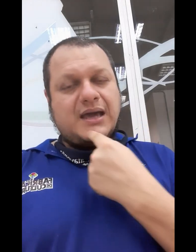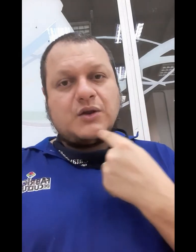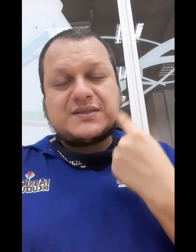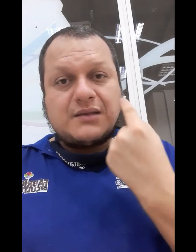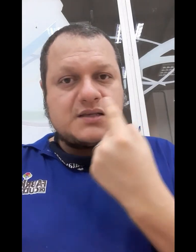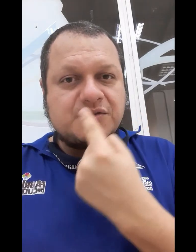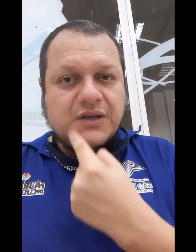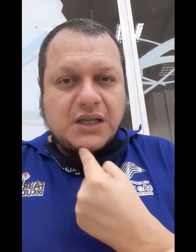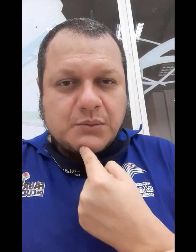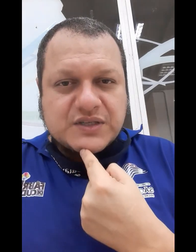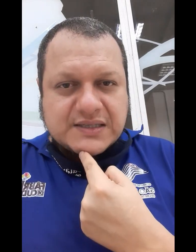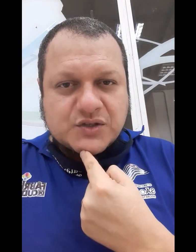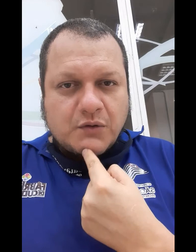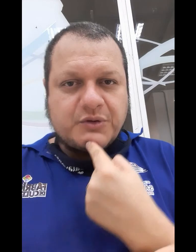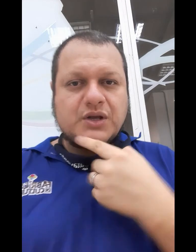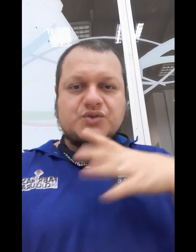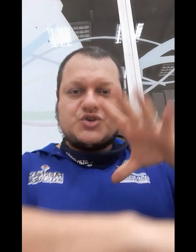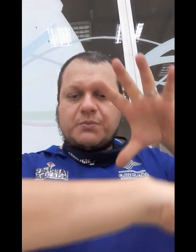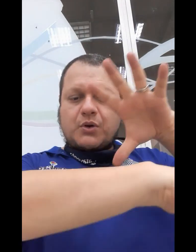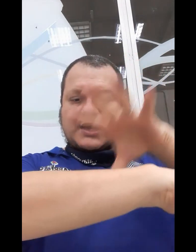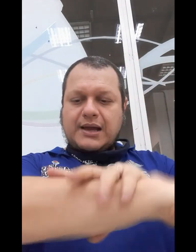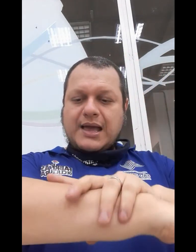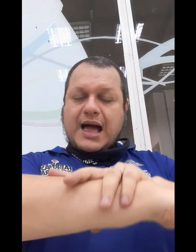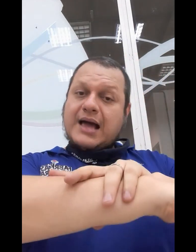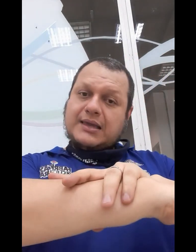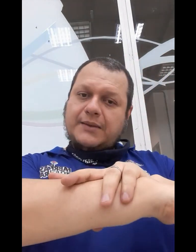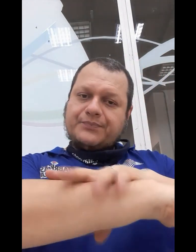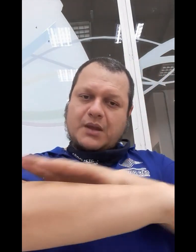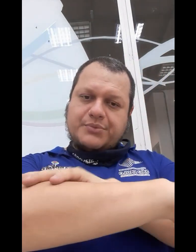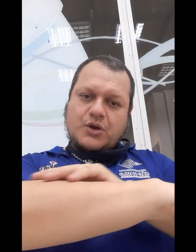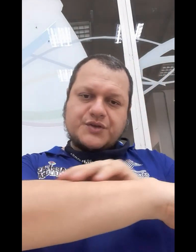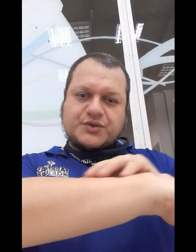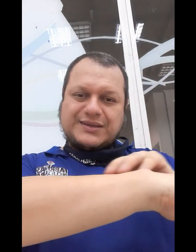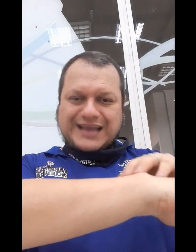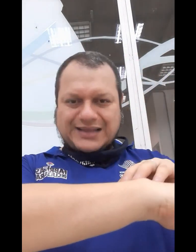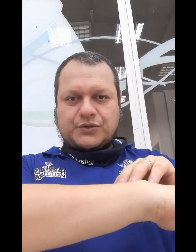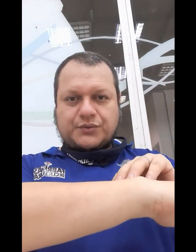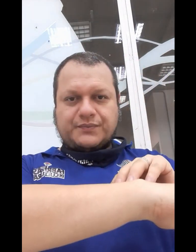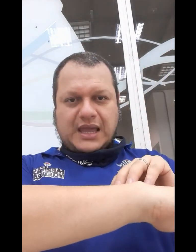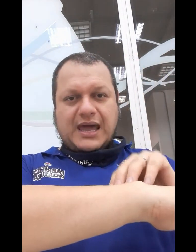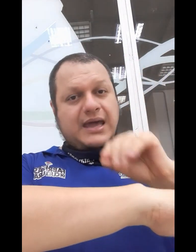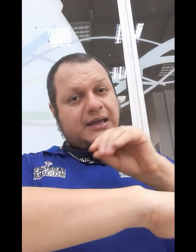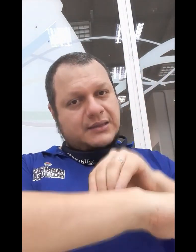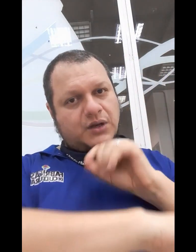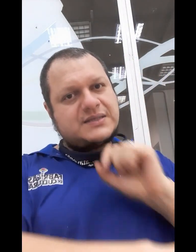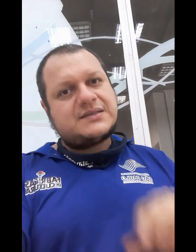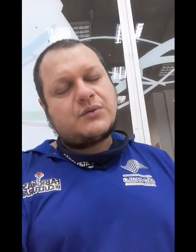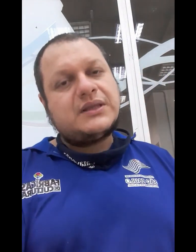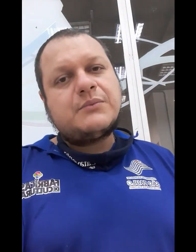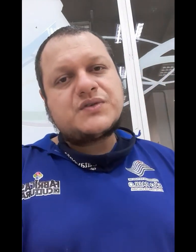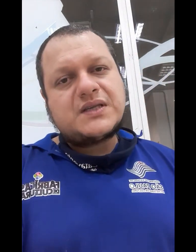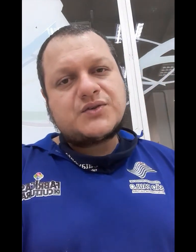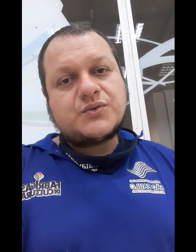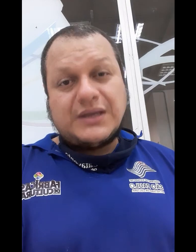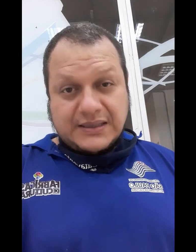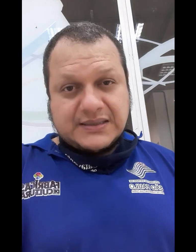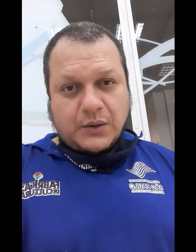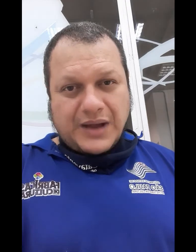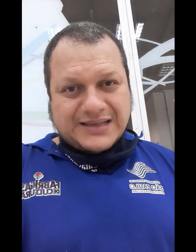é nós transferirmos essas configurações de boca aqui para o nosso tato, né? Então, nós executamos isso e são as